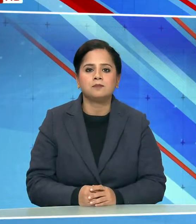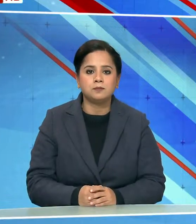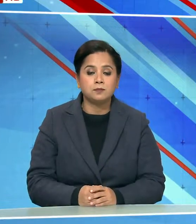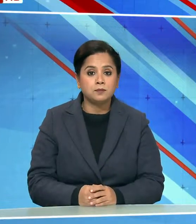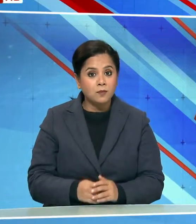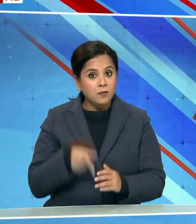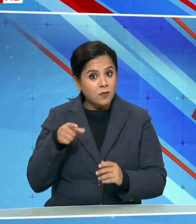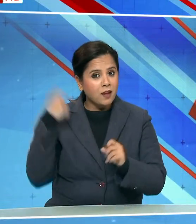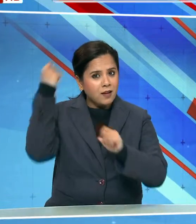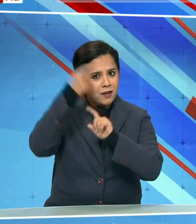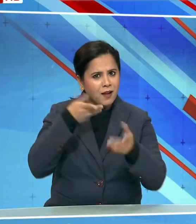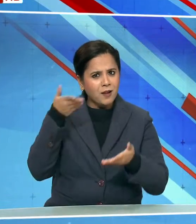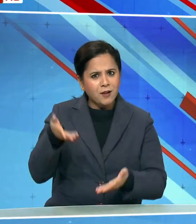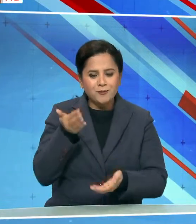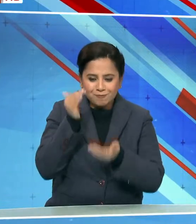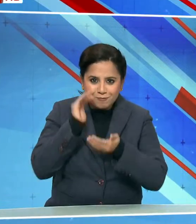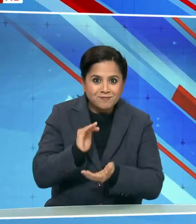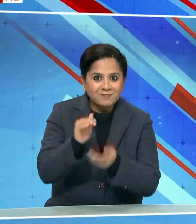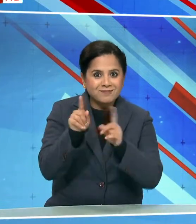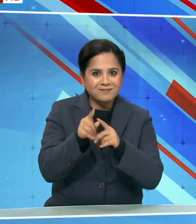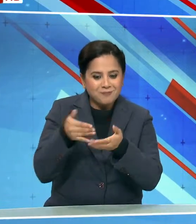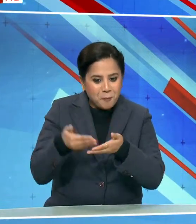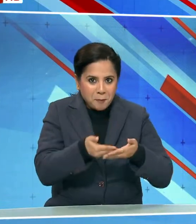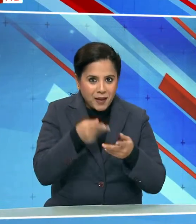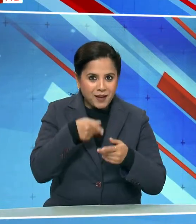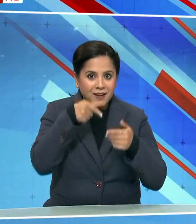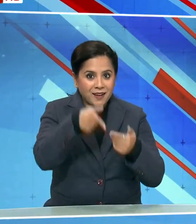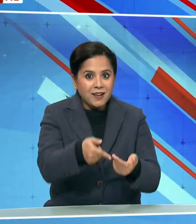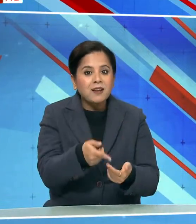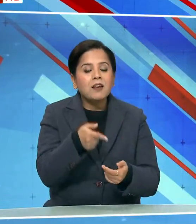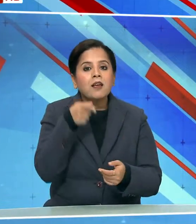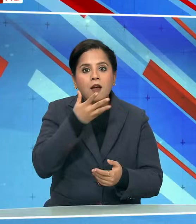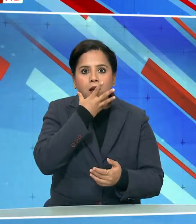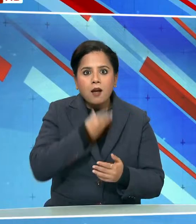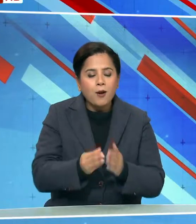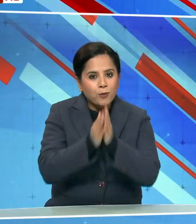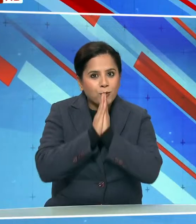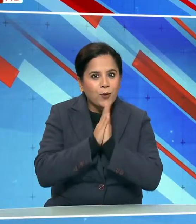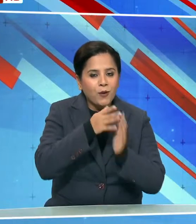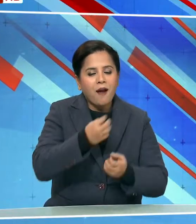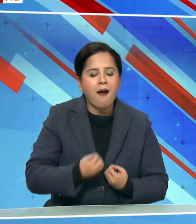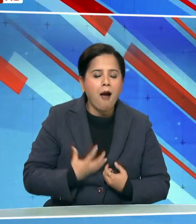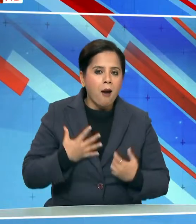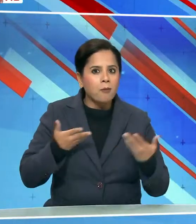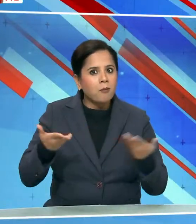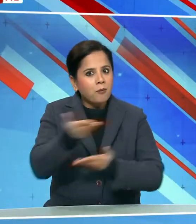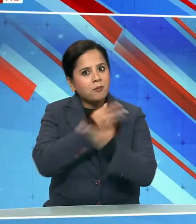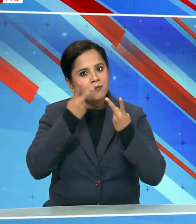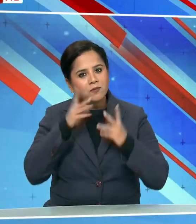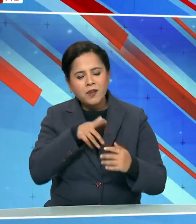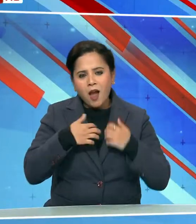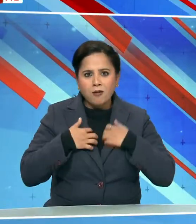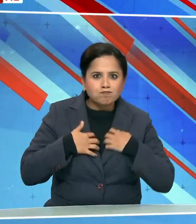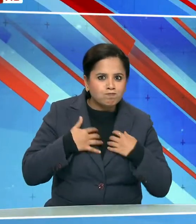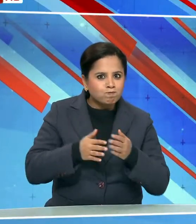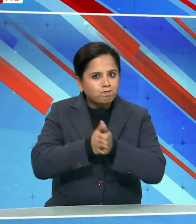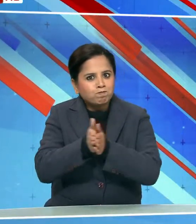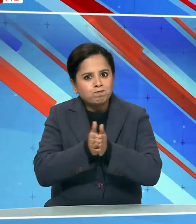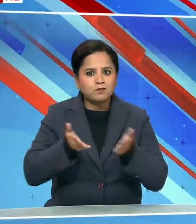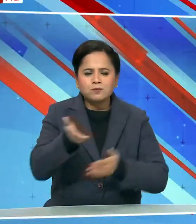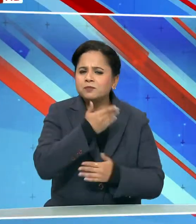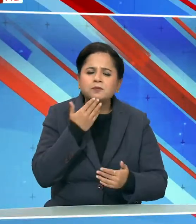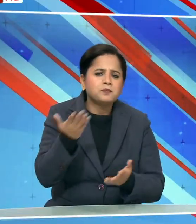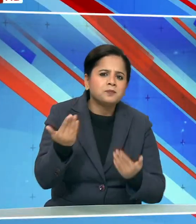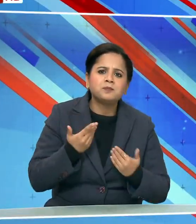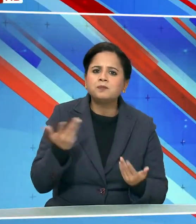श्रीराम के बालरूप के प्राण प्रतिष्ठा से जो संत लोग हैं उनमें भी हर्ष का महौल है बेहत उत्साहित है आप